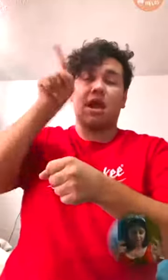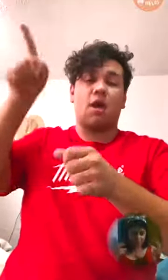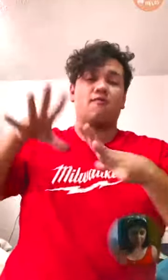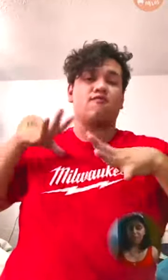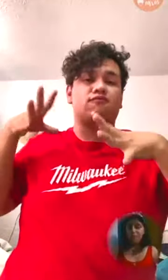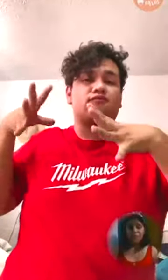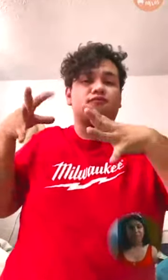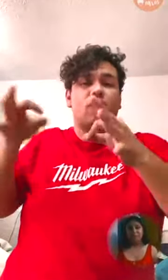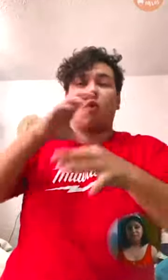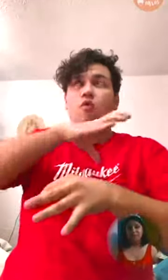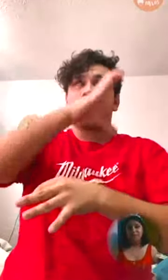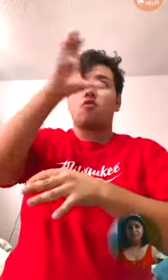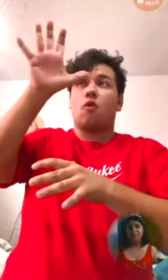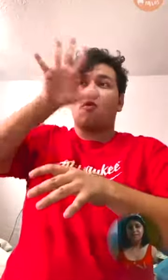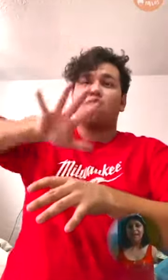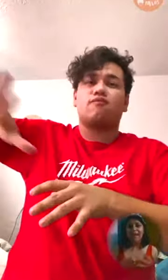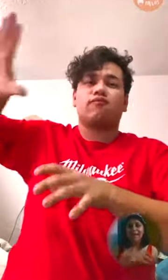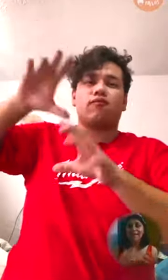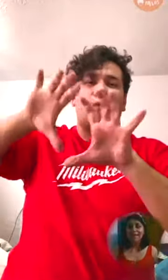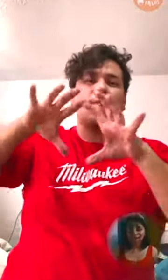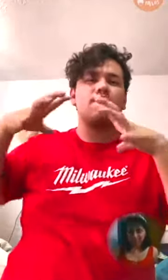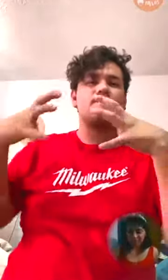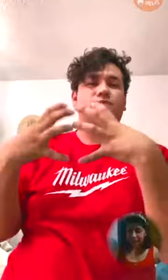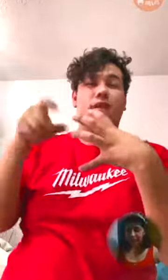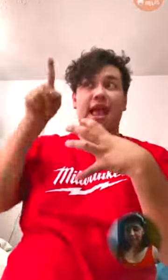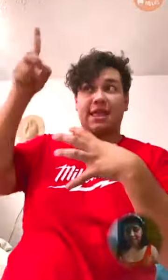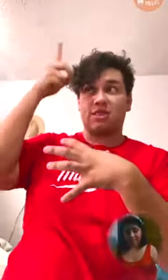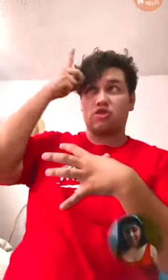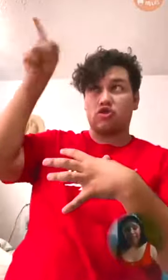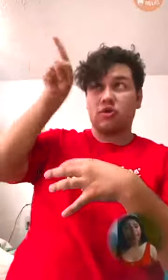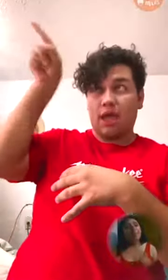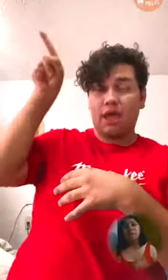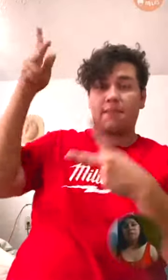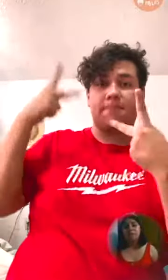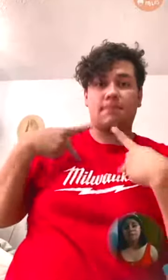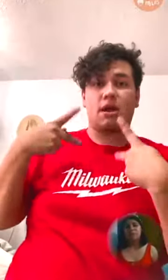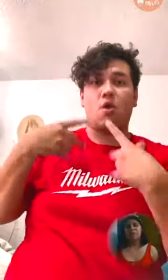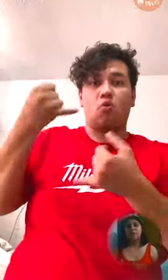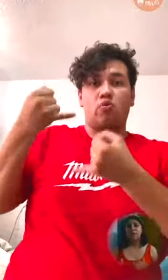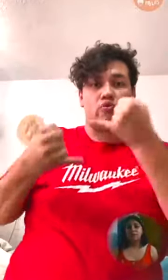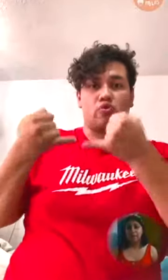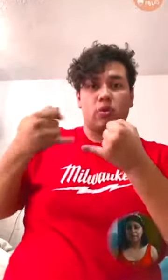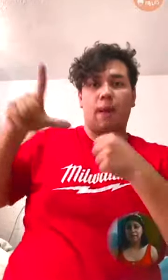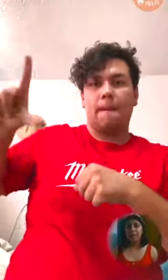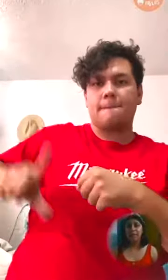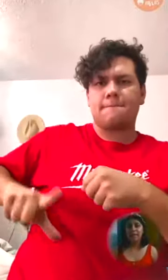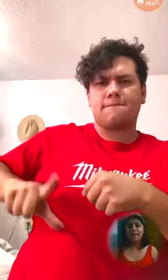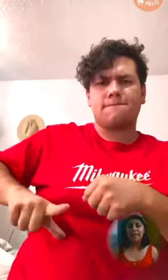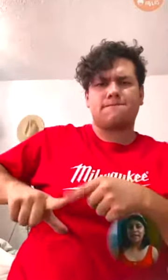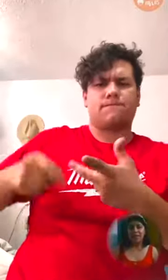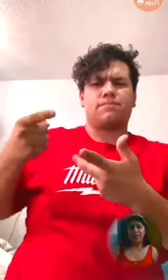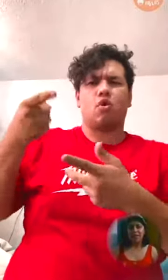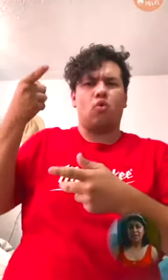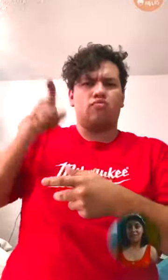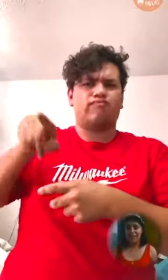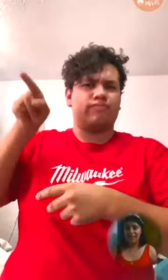del universo, el Dios que será ese juez justo que gobernará con vara de hierro en el día final,